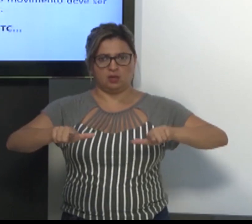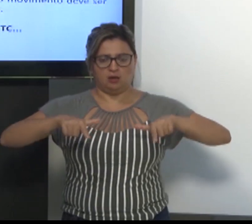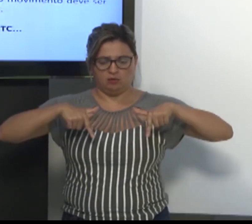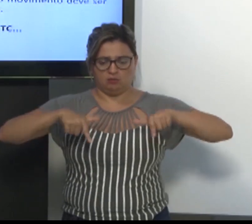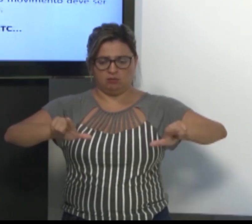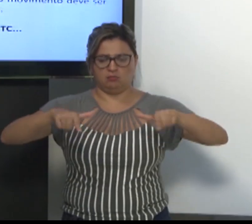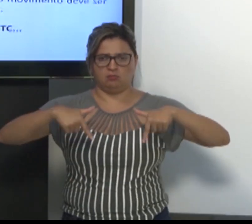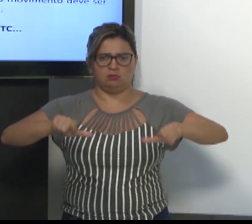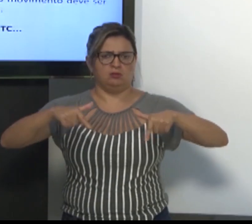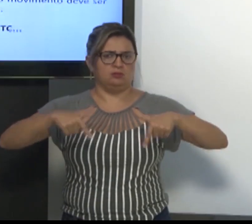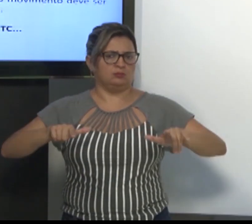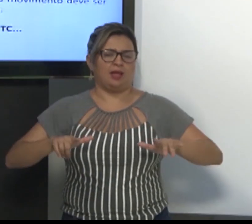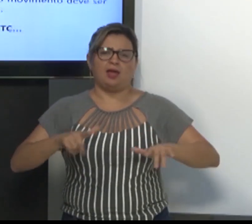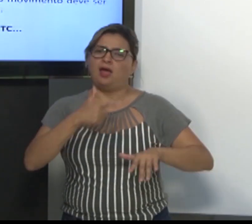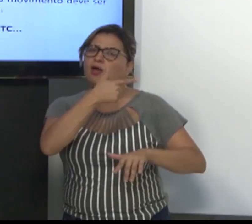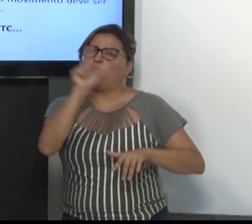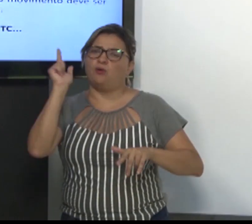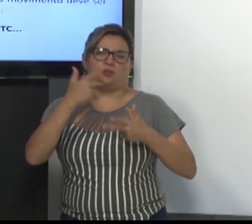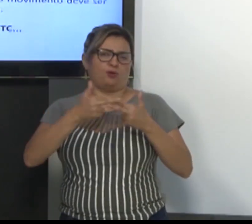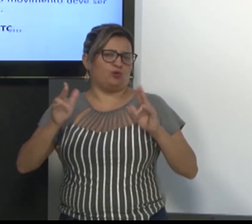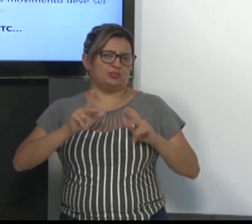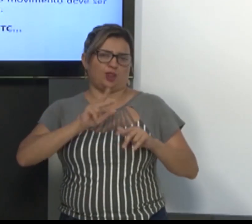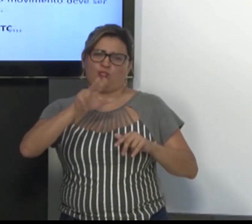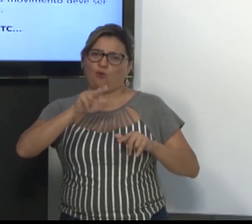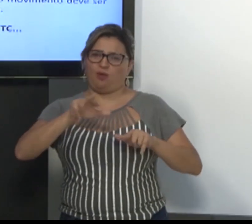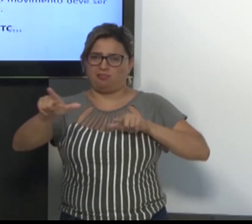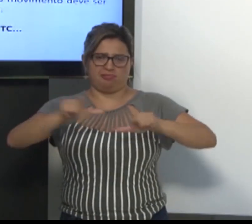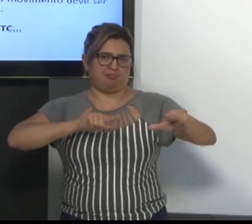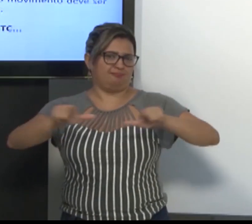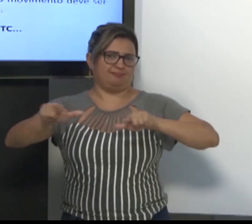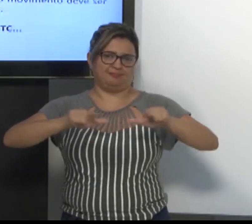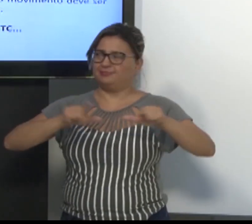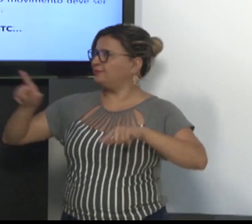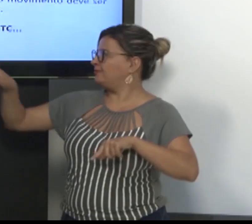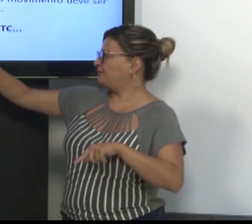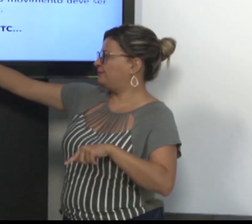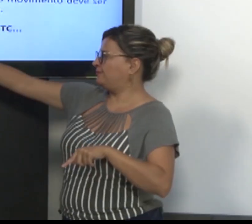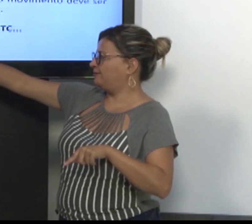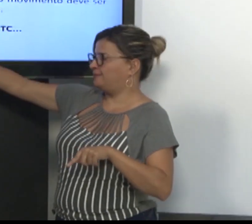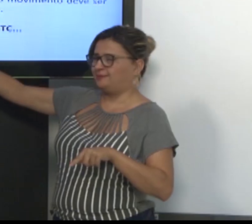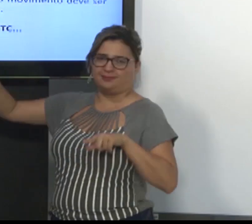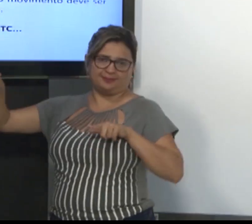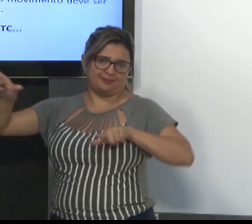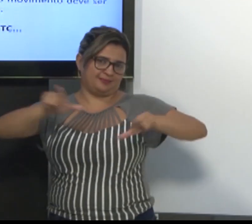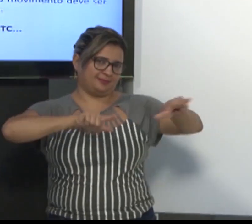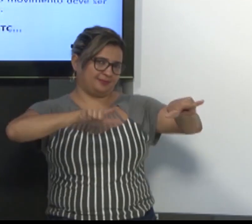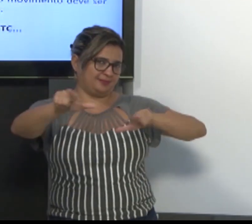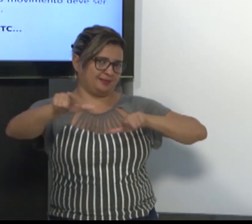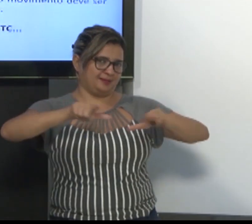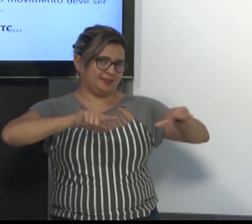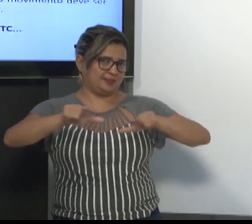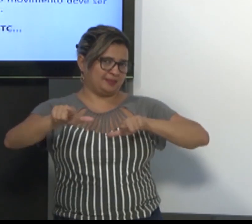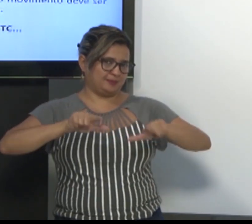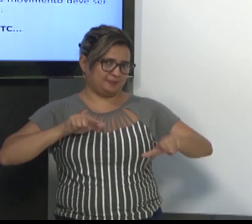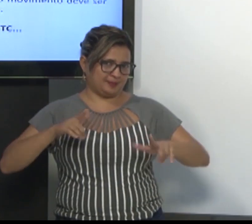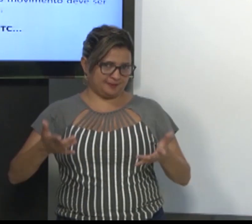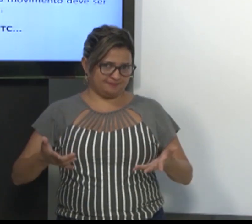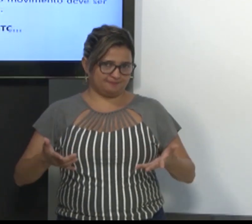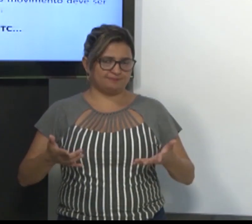Trabalhar. Enquanto uma mão vai para frente, a outra retorna. Não é o mesmo movimento junto. Perceba que